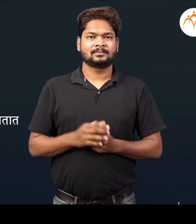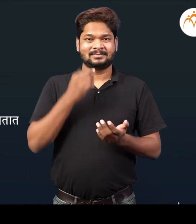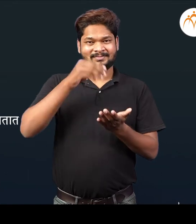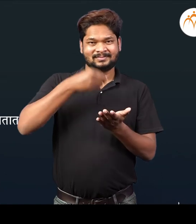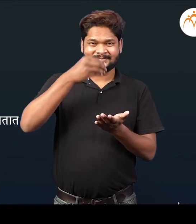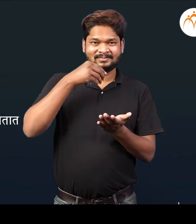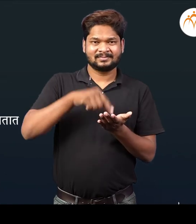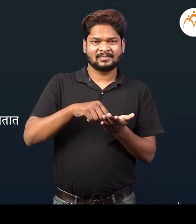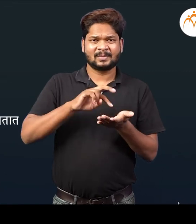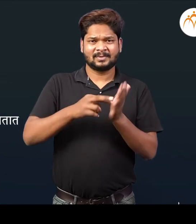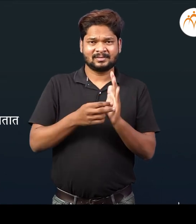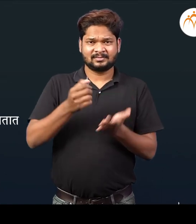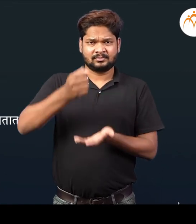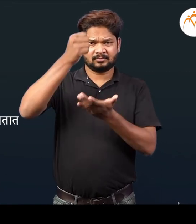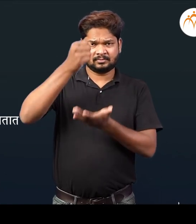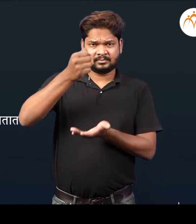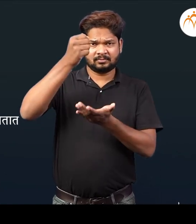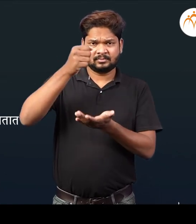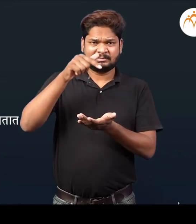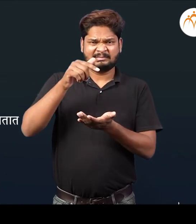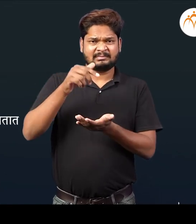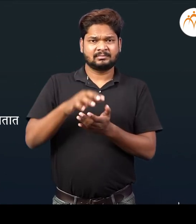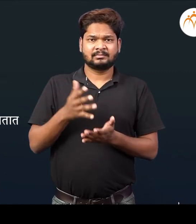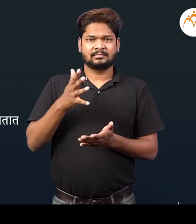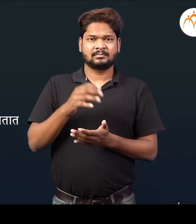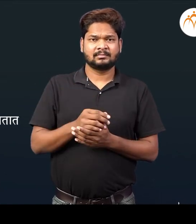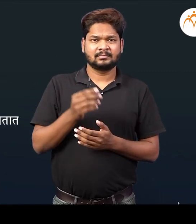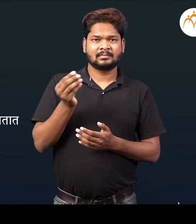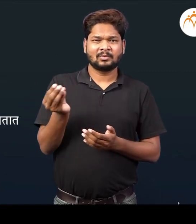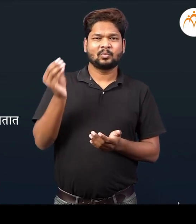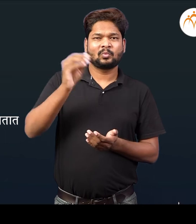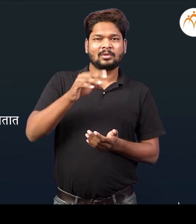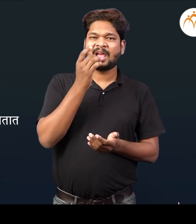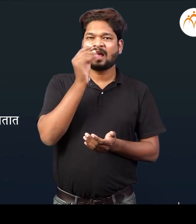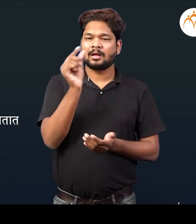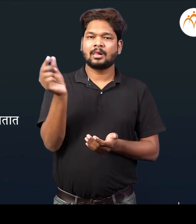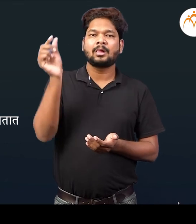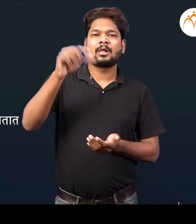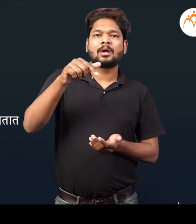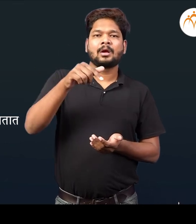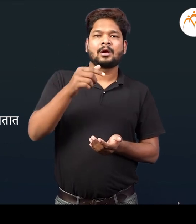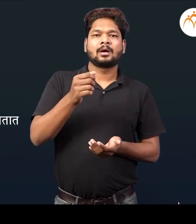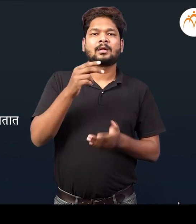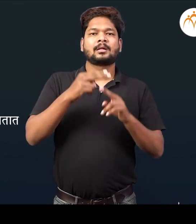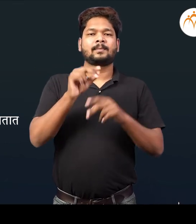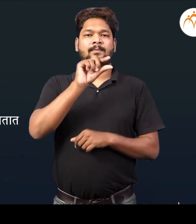जेवाा अन्न पदार्थ तैंचे प्रमानित मानका नुसार नस्तात तुम्हा त्याला अन्न भेशड मंड sampy